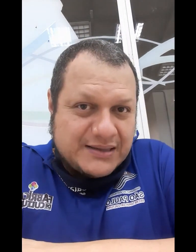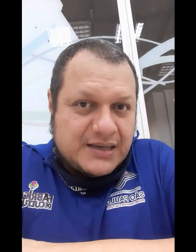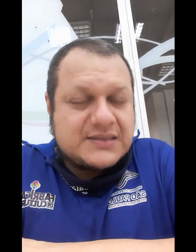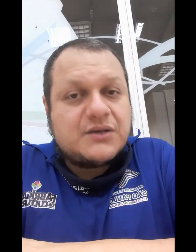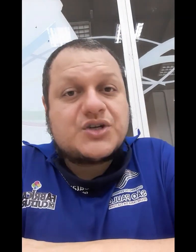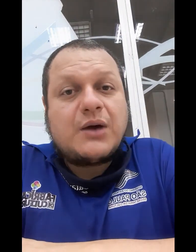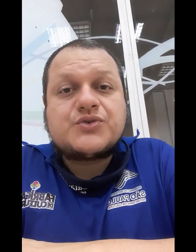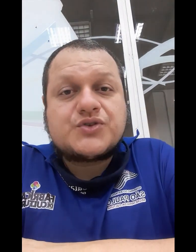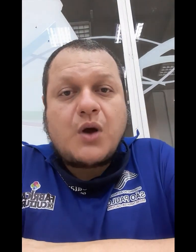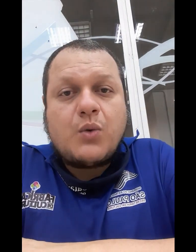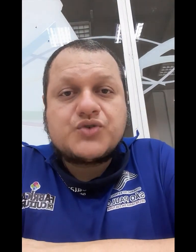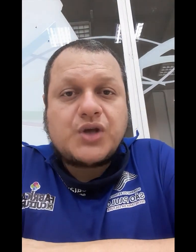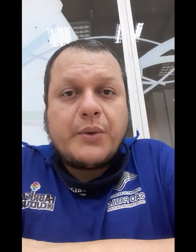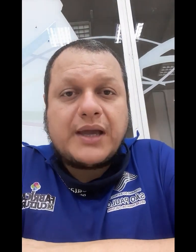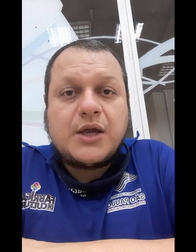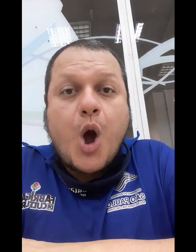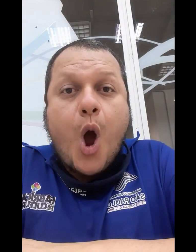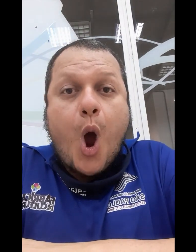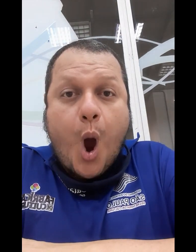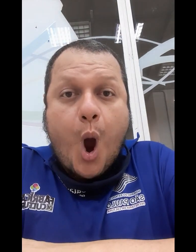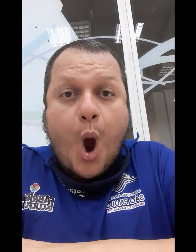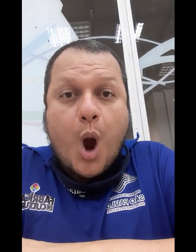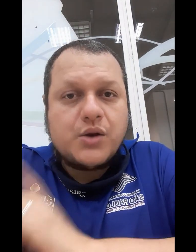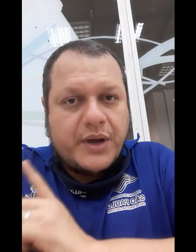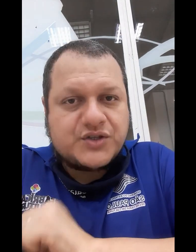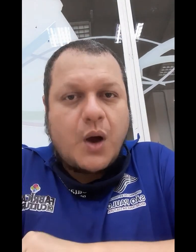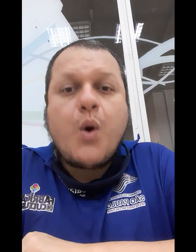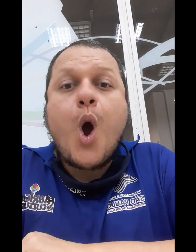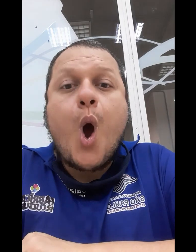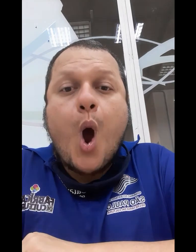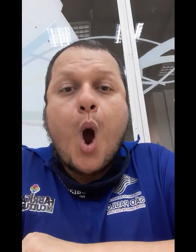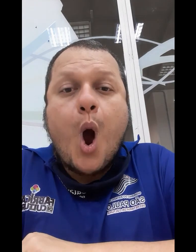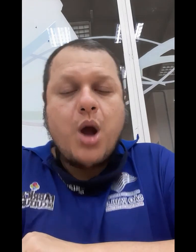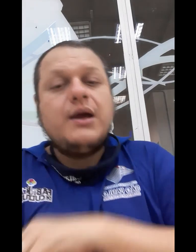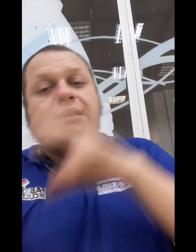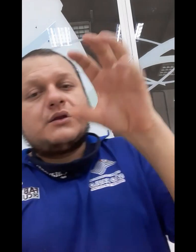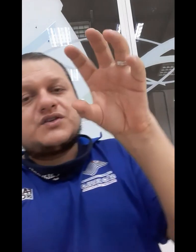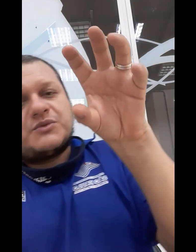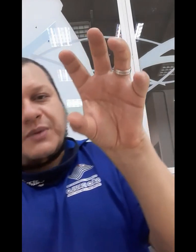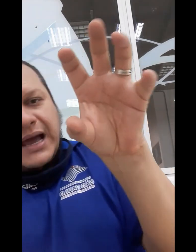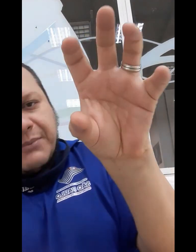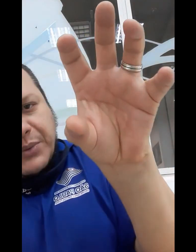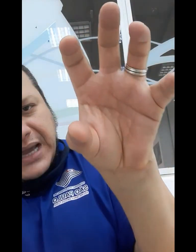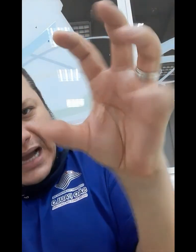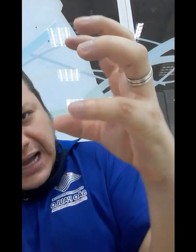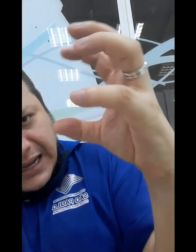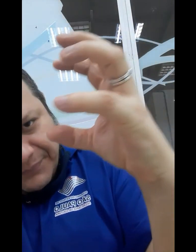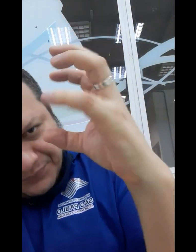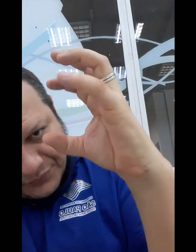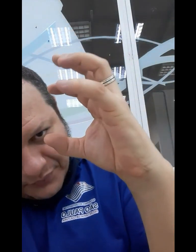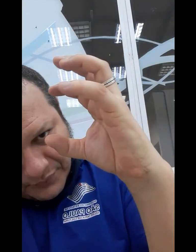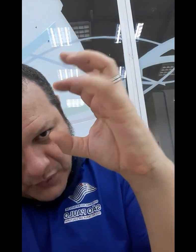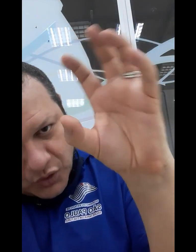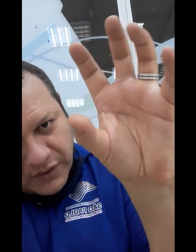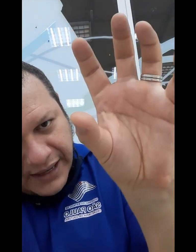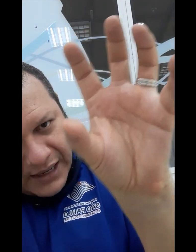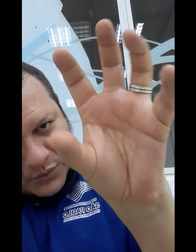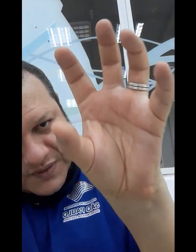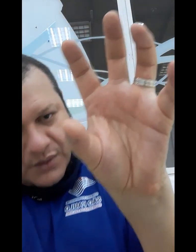interessante, que é o sol. O sol é aqui, ó, não é sol? Então, nós vamos pegar a mão em garra, toda ela com cinco